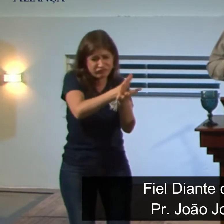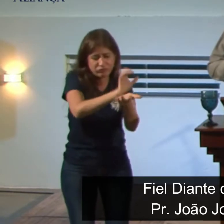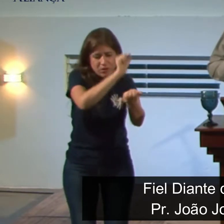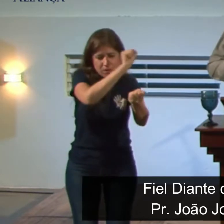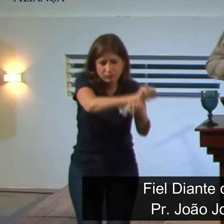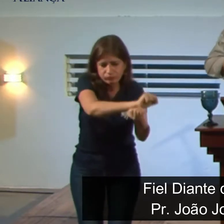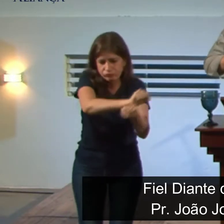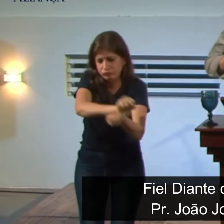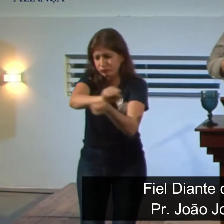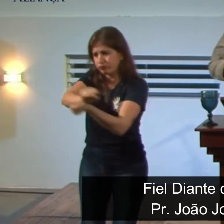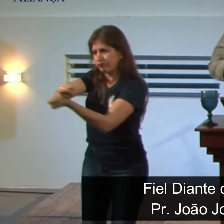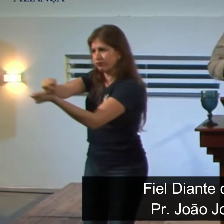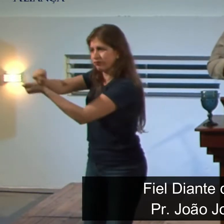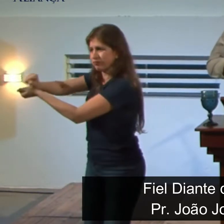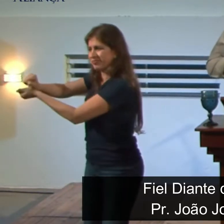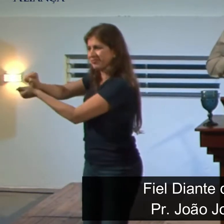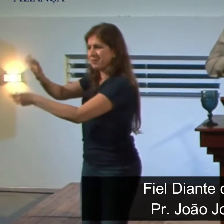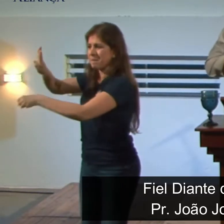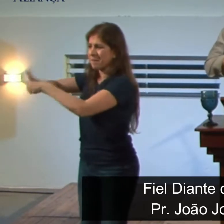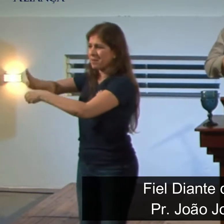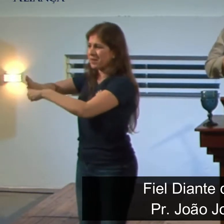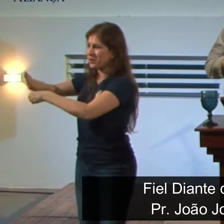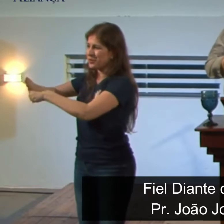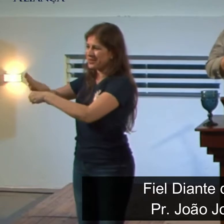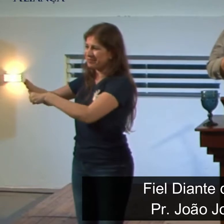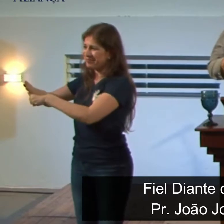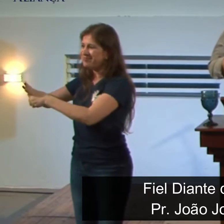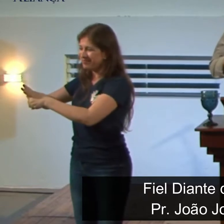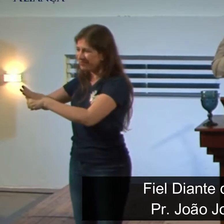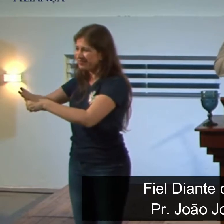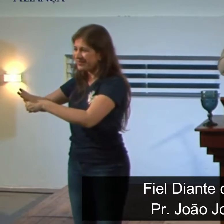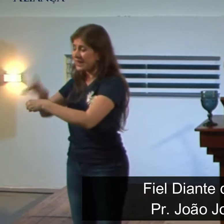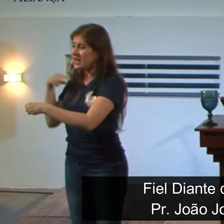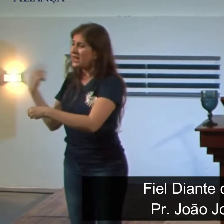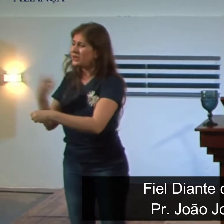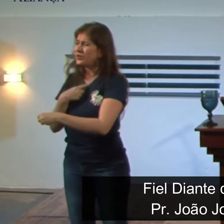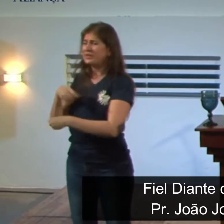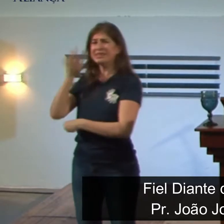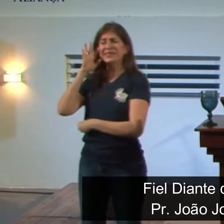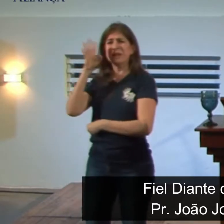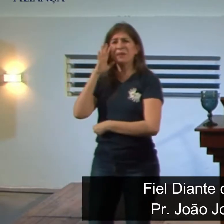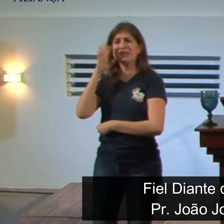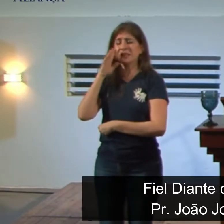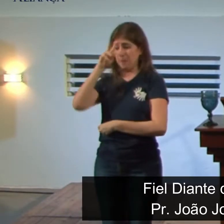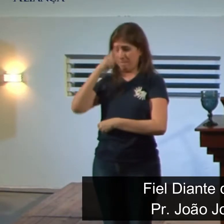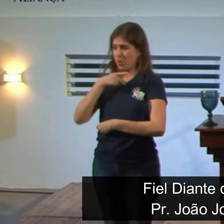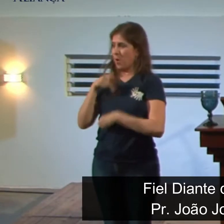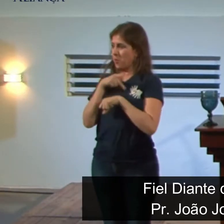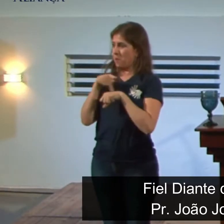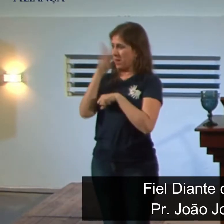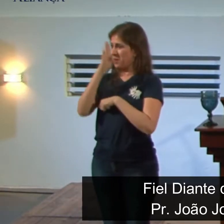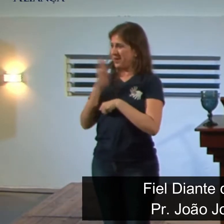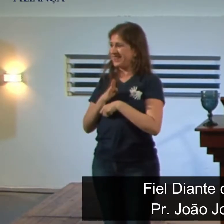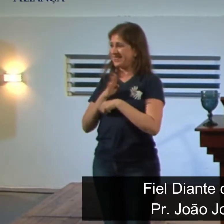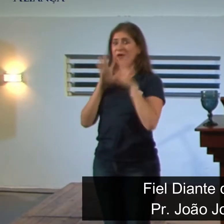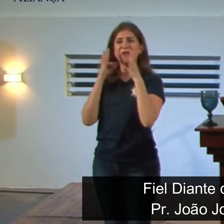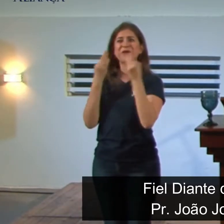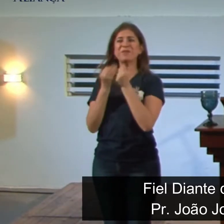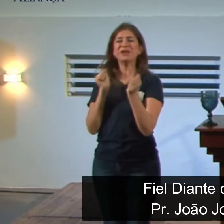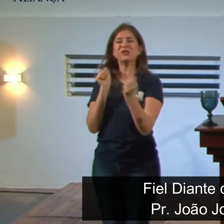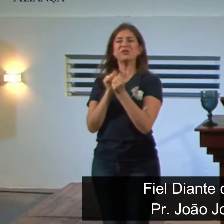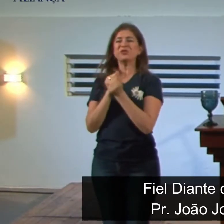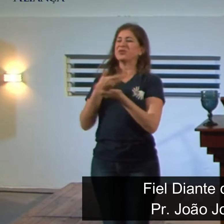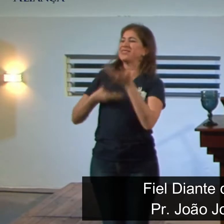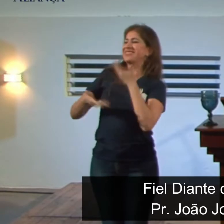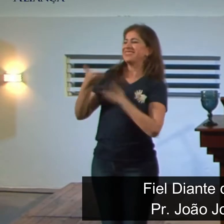Porém, mesmo em meio a esse sofrimento, mesmo em meio a esse desterro, algo, imagine, você está na sua nação, você está no meio da sua família,